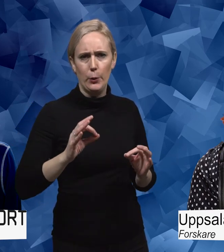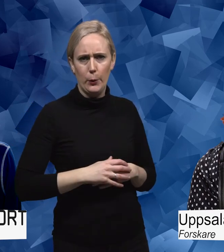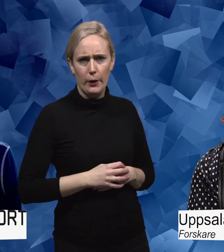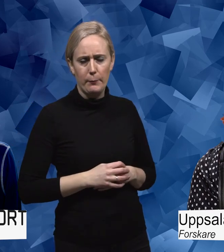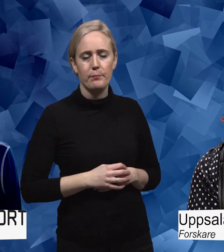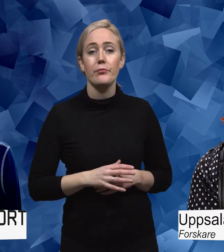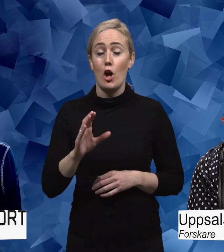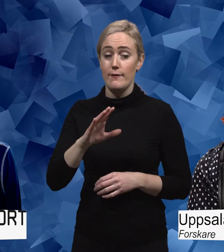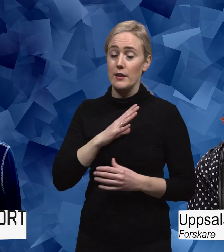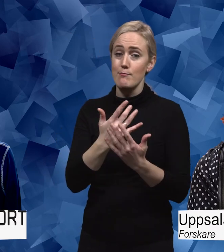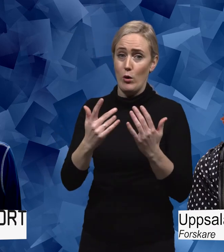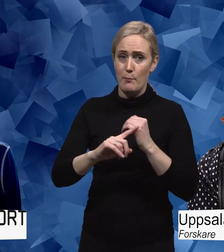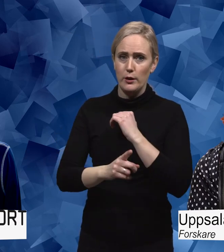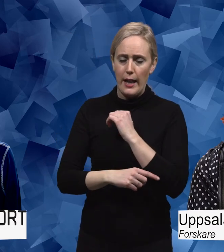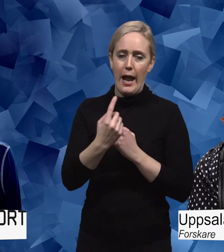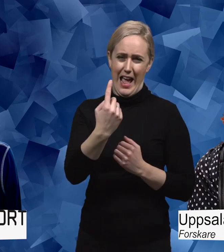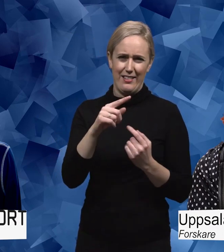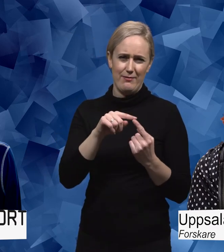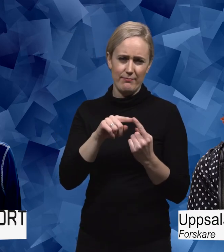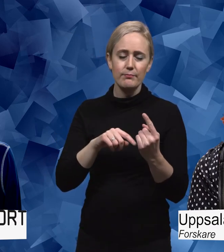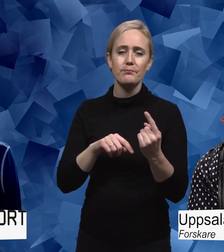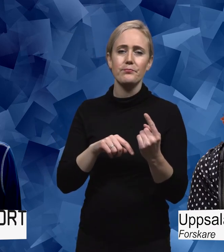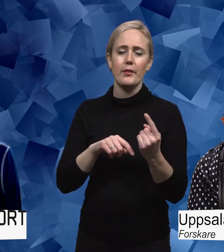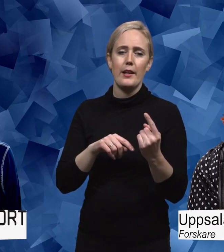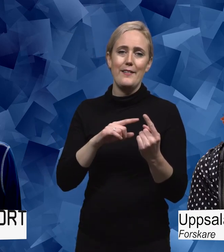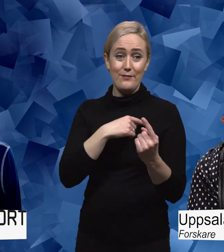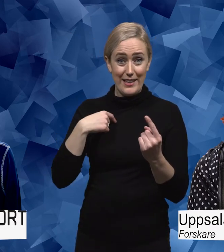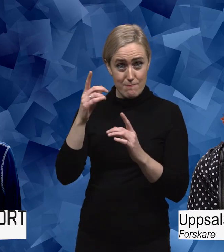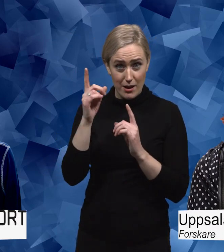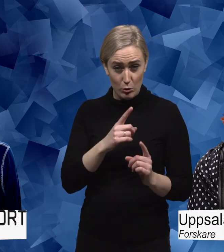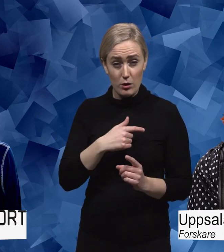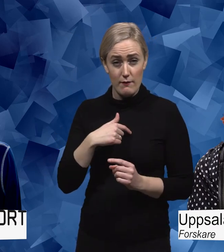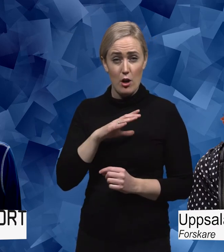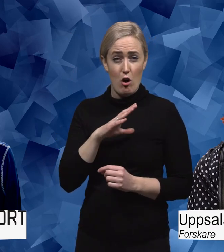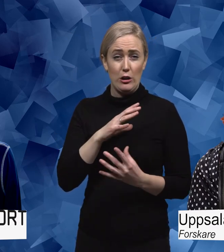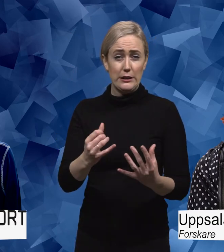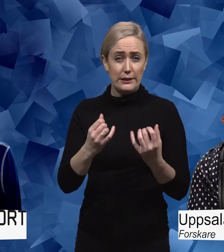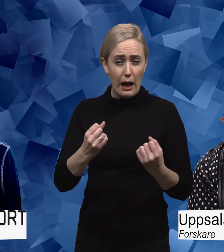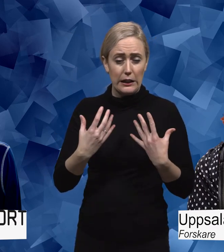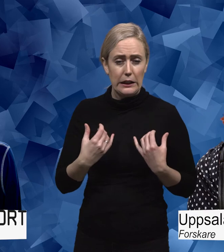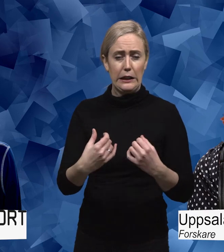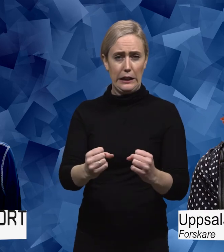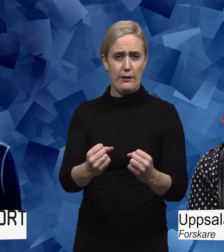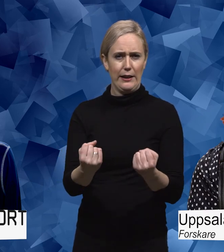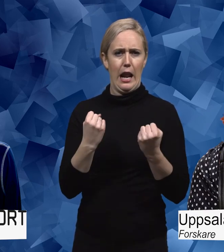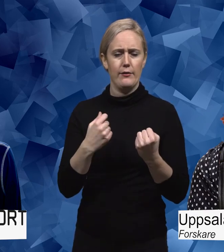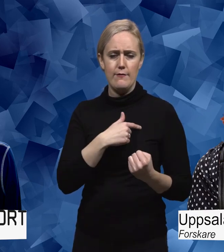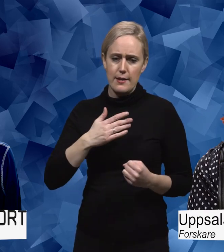finns ju många modeller för det här. Men en som man kan prata om är en... Vi som människor har ju väldigt starka drivkrafter. Att vara i sociala